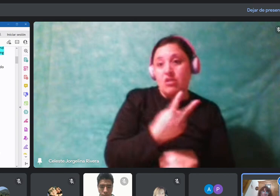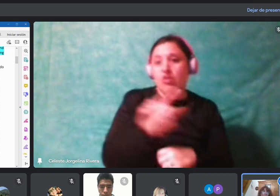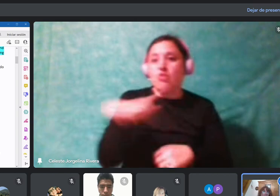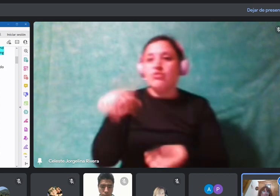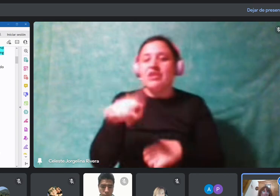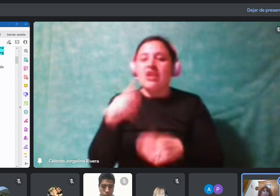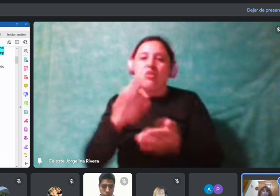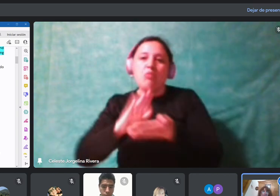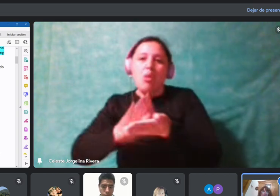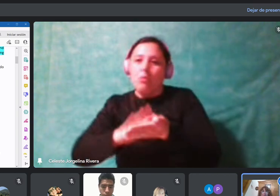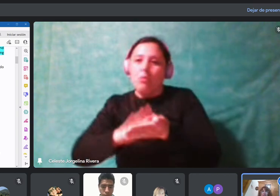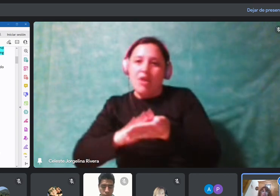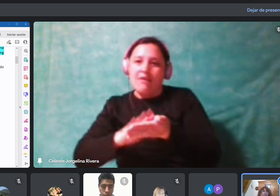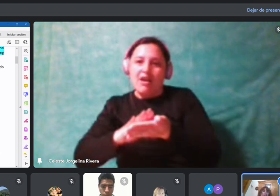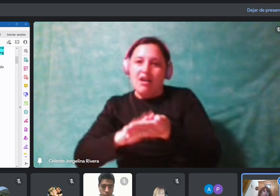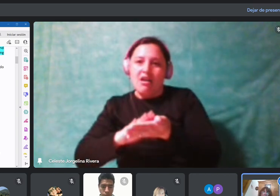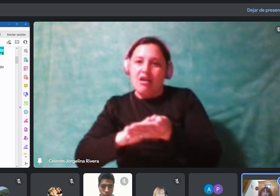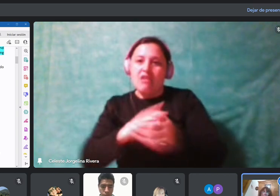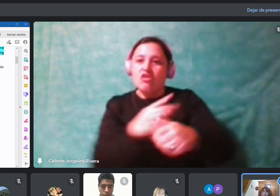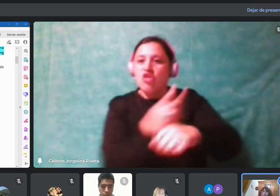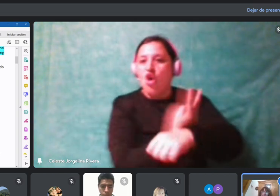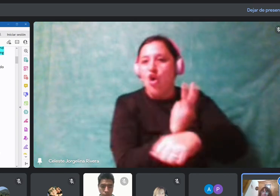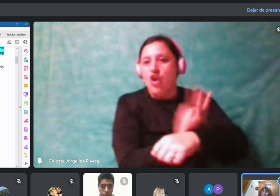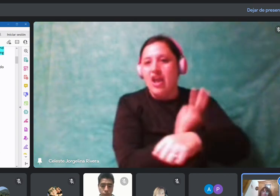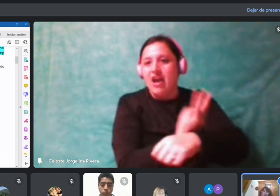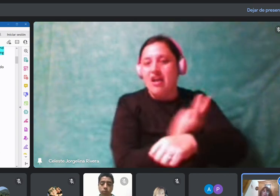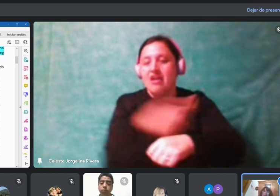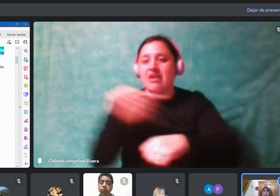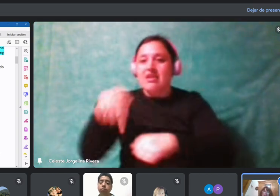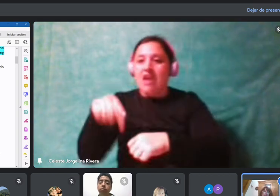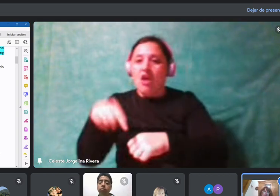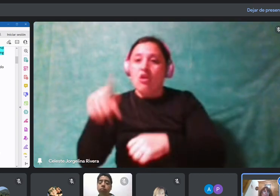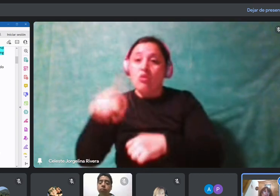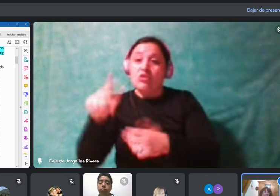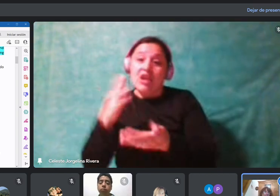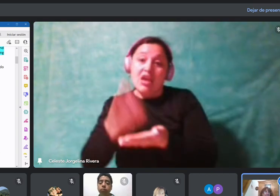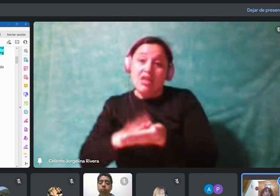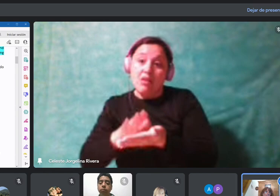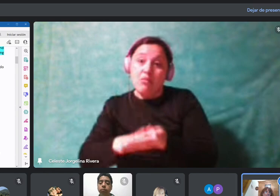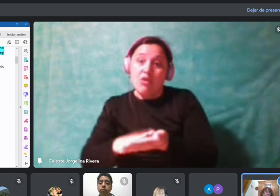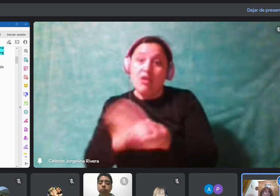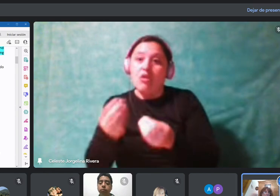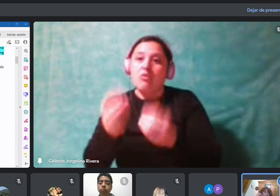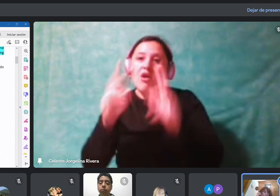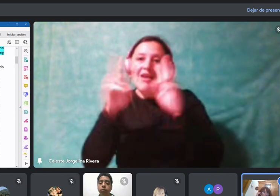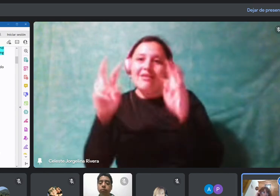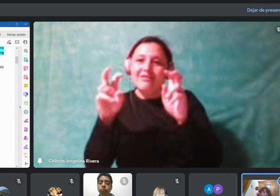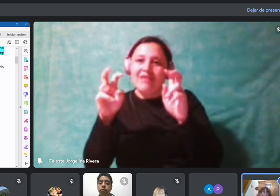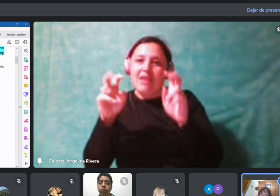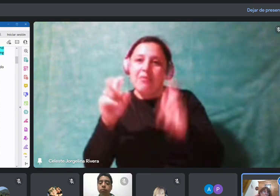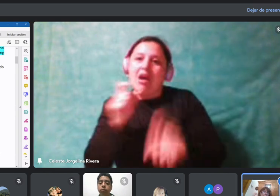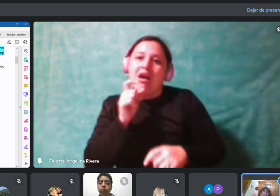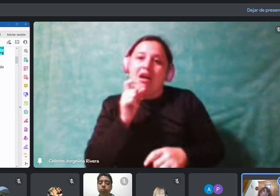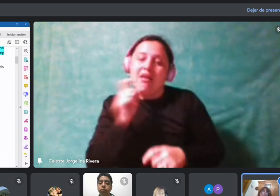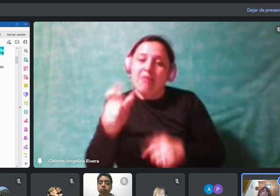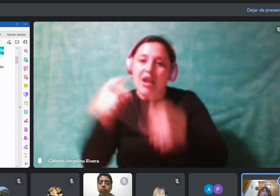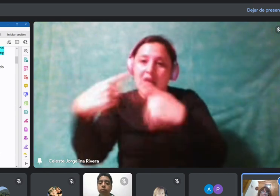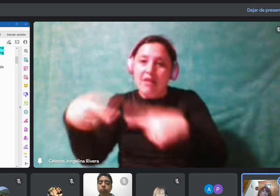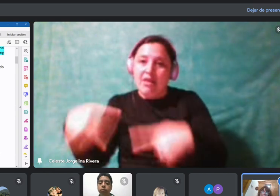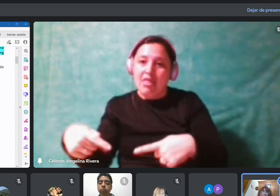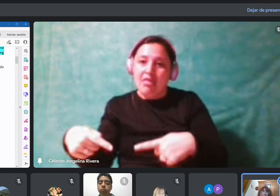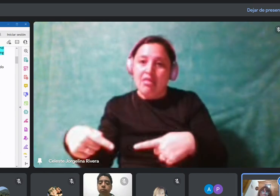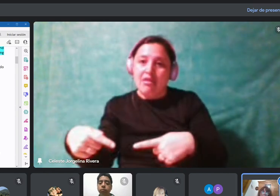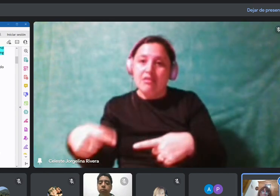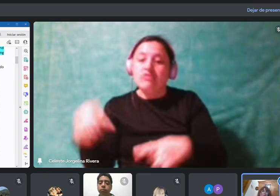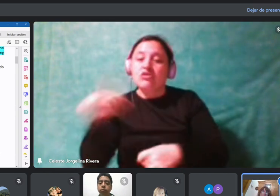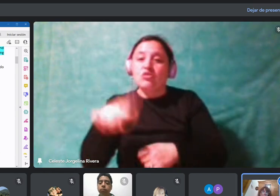eso. Para que no se dediquen un montón en el tema de las clases de palabras. sea, por eso es importante que manejen el